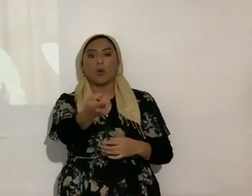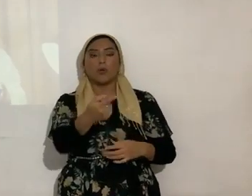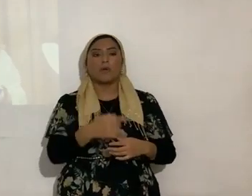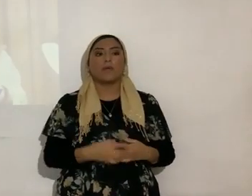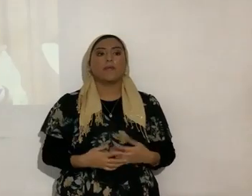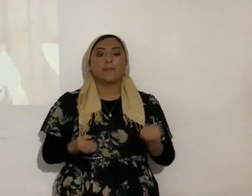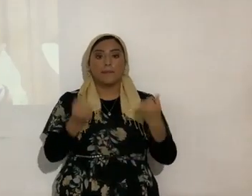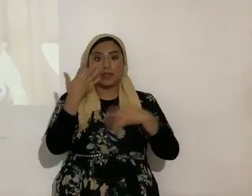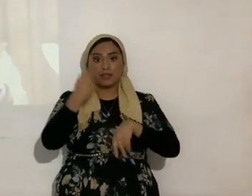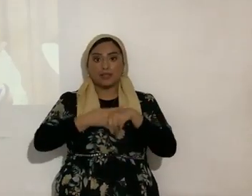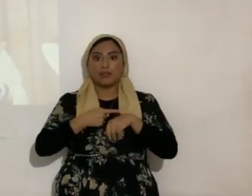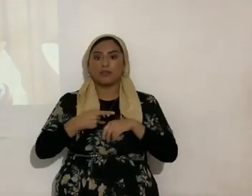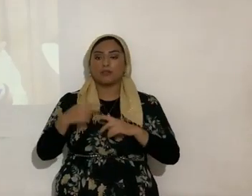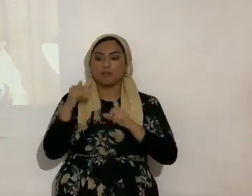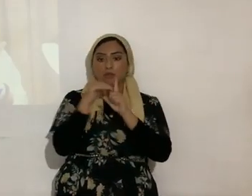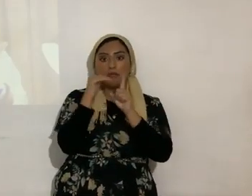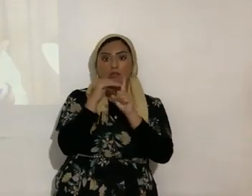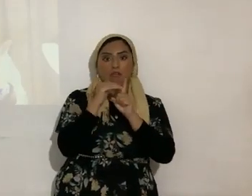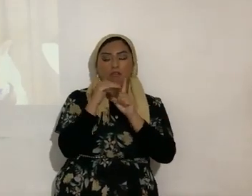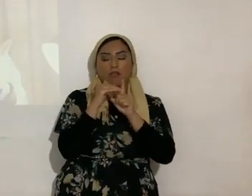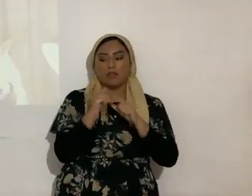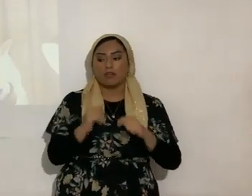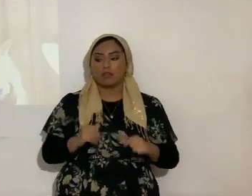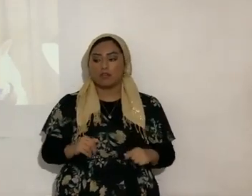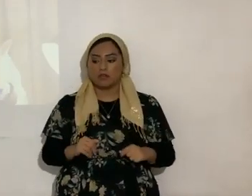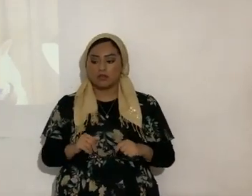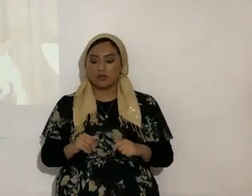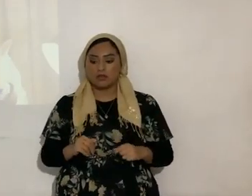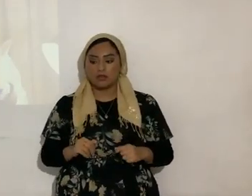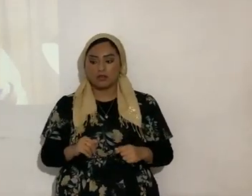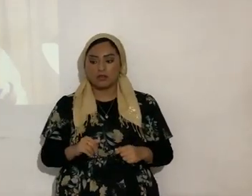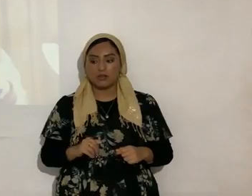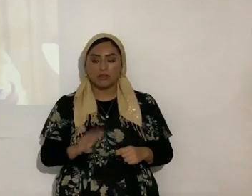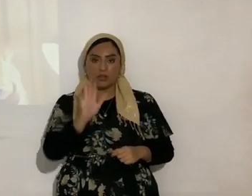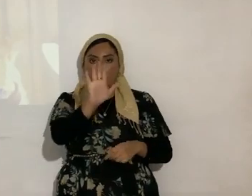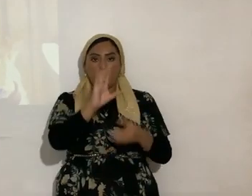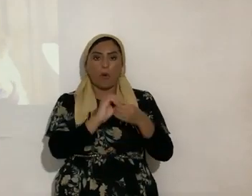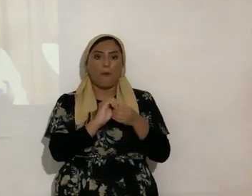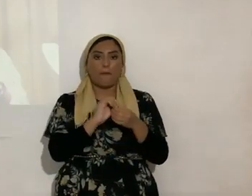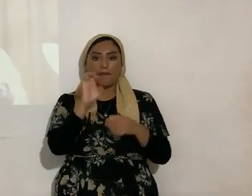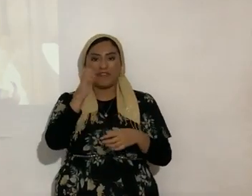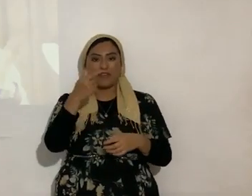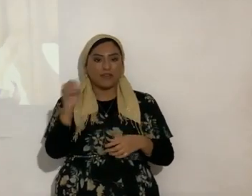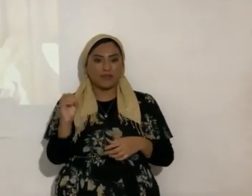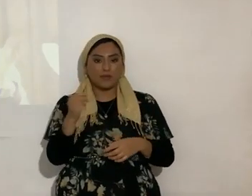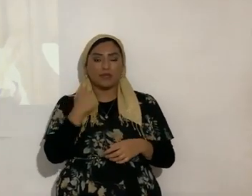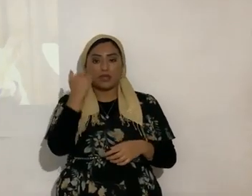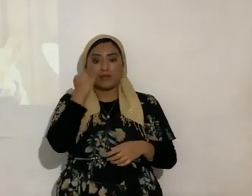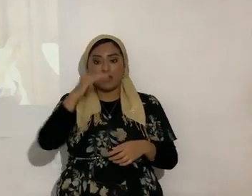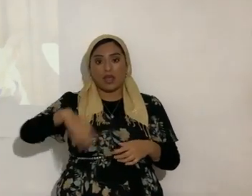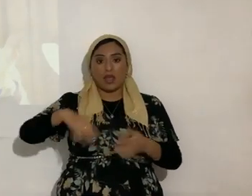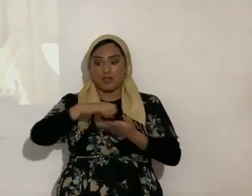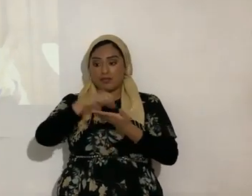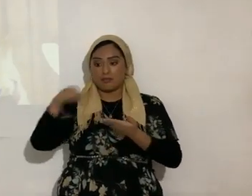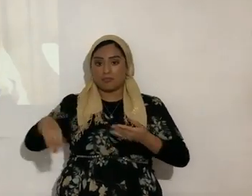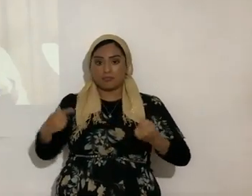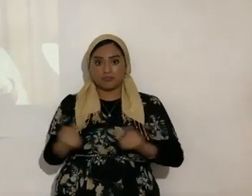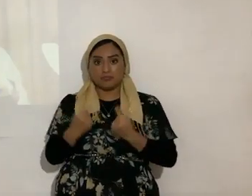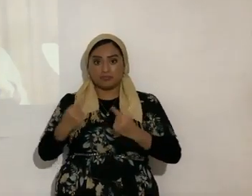muchas veces, te dice la, pues, tu propia conciencia, si no ha renunciado a la concupiscencia, o,